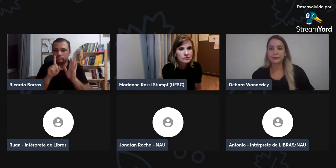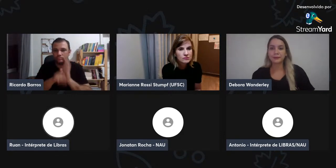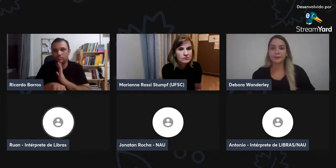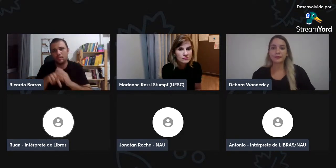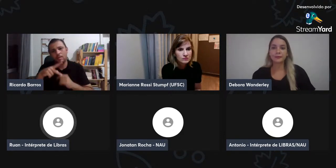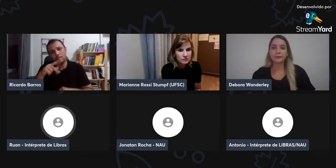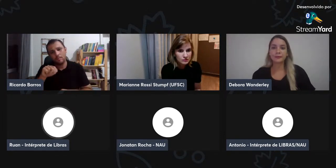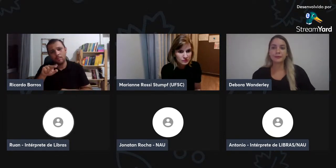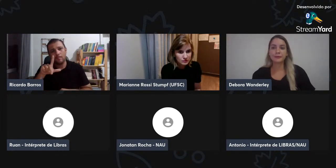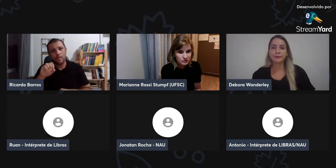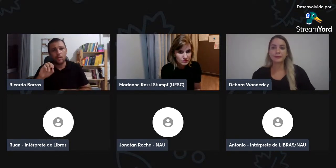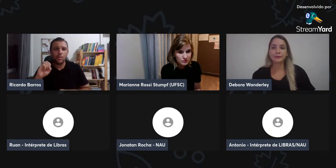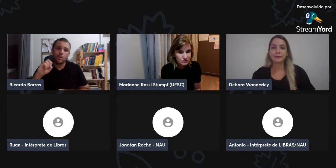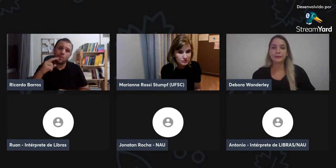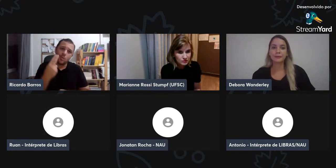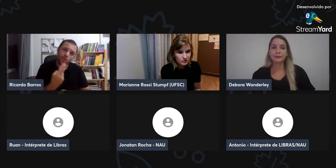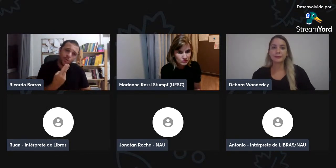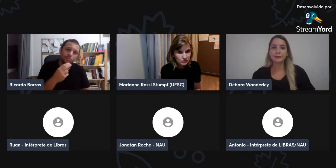do Paulo,